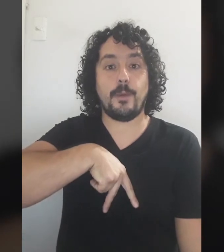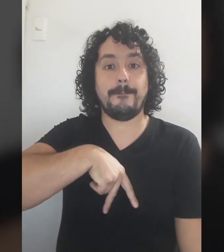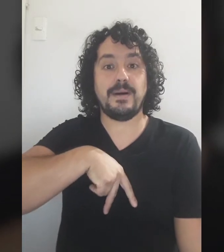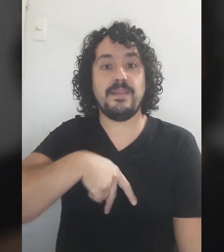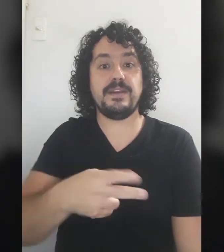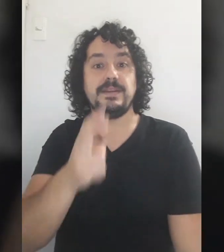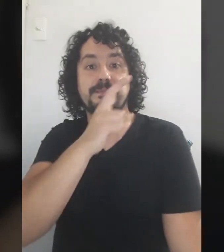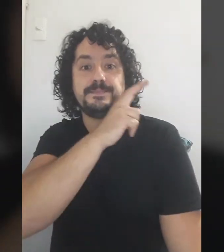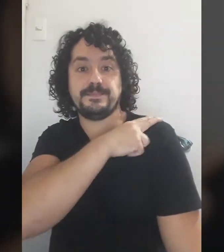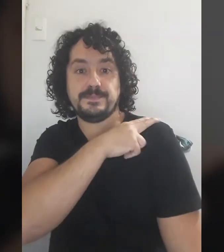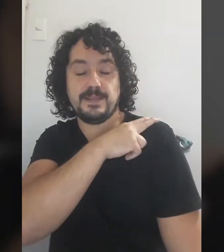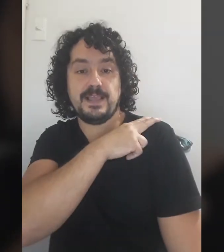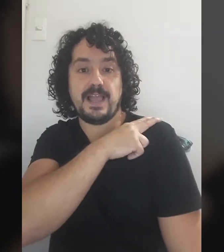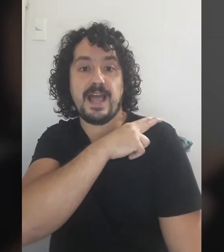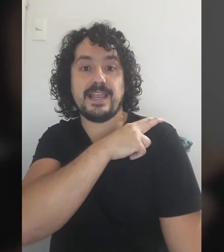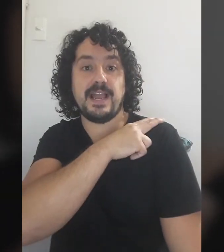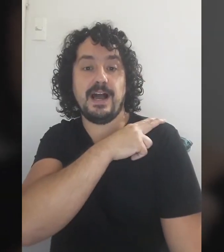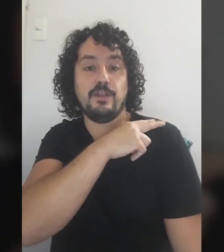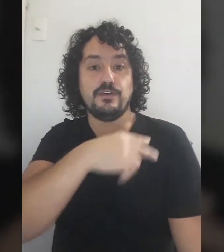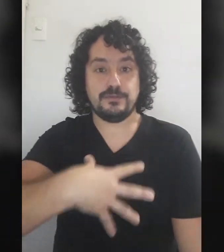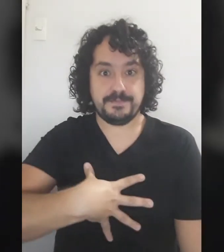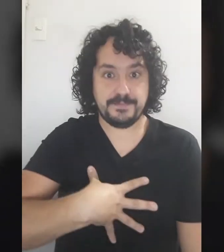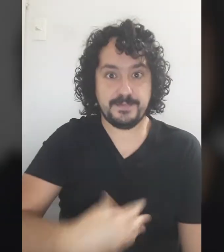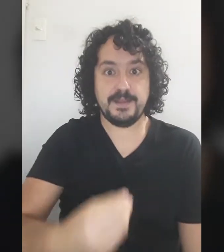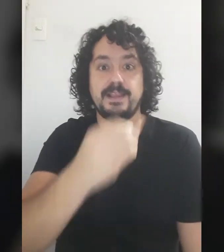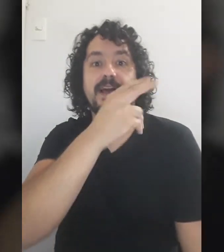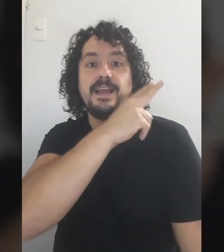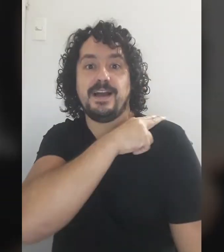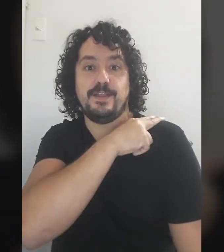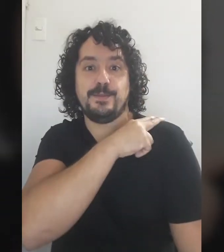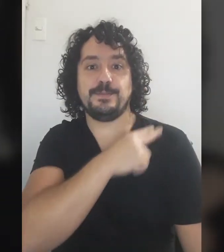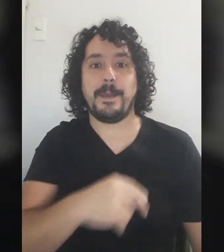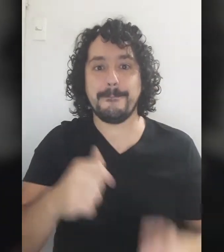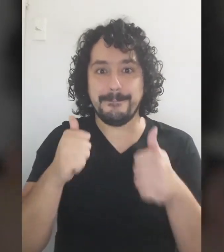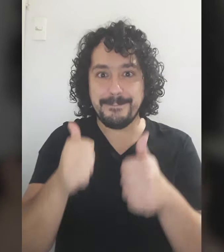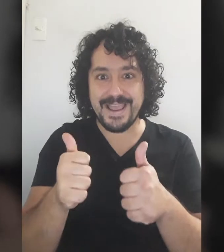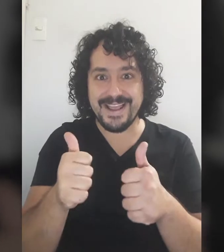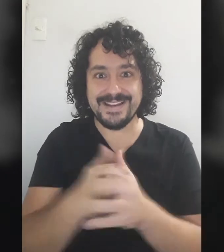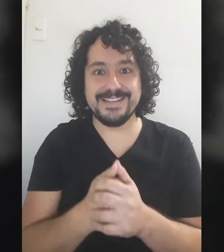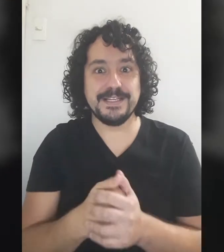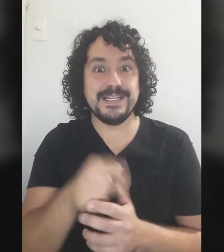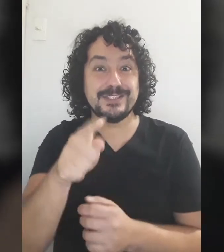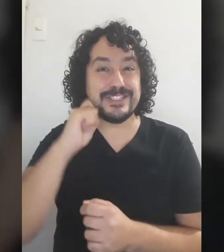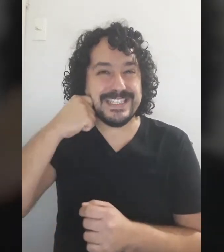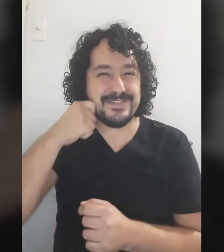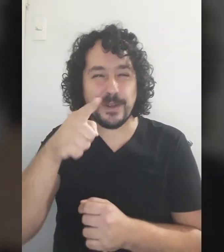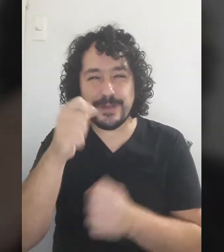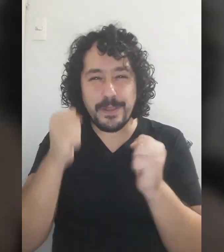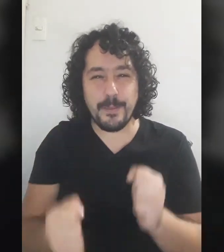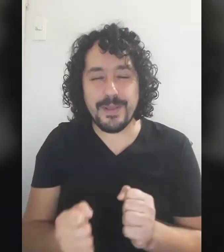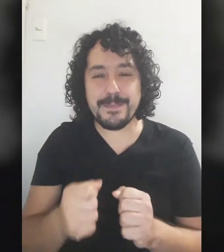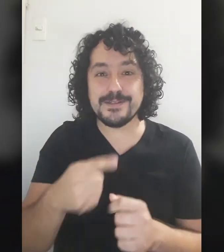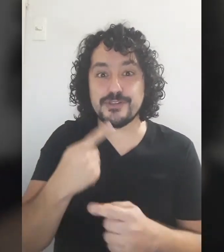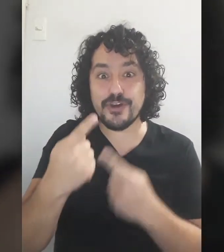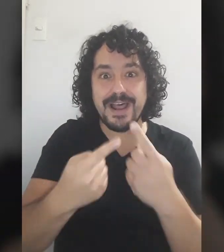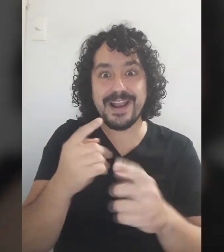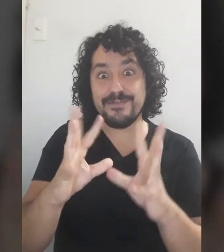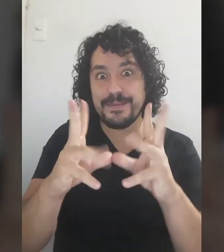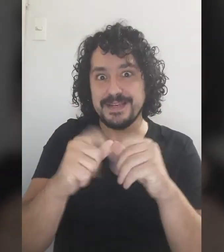compadre, ahijado, ahijado Bien, eso significa que ustedes pueden mencionar a la familia